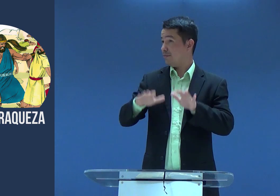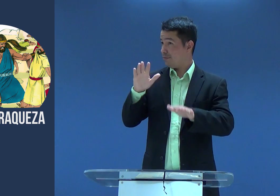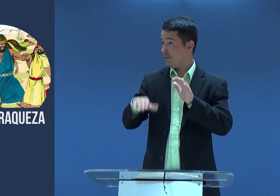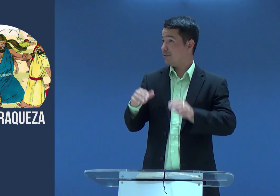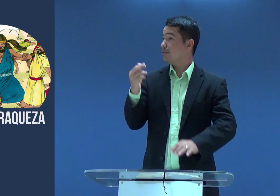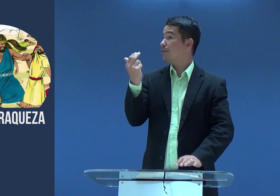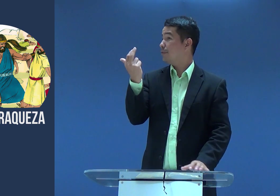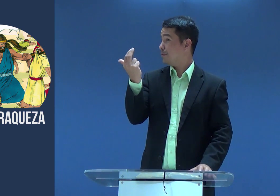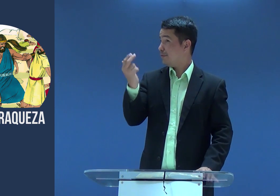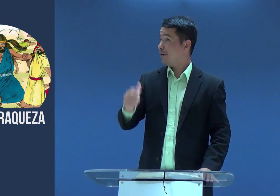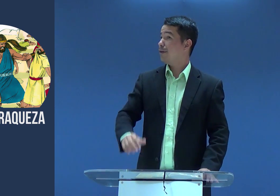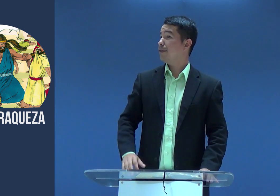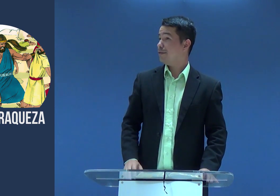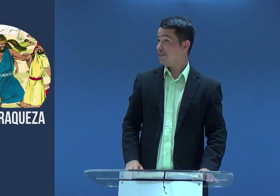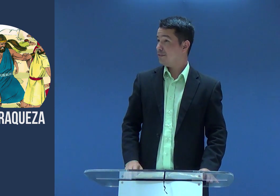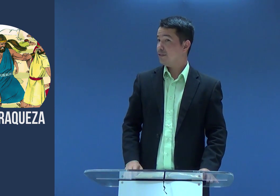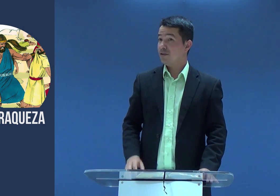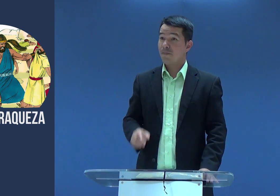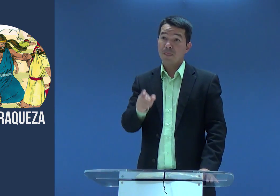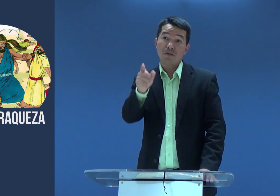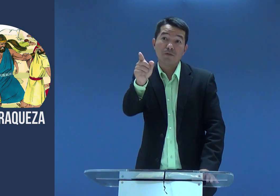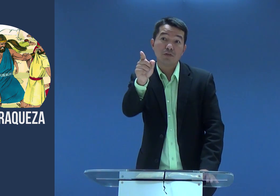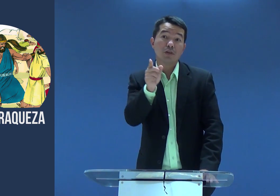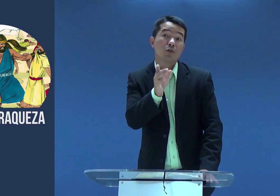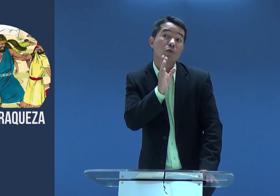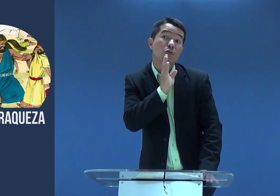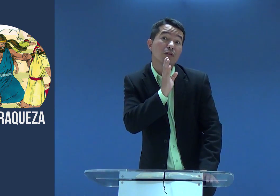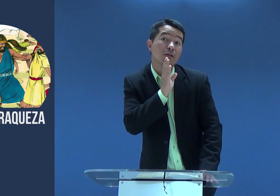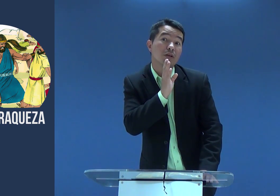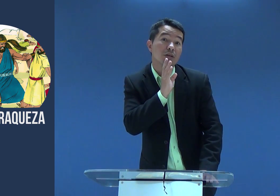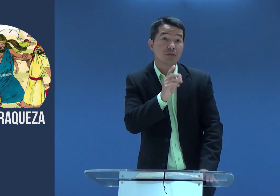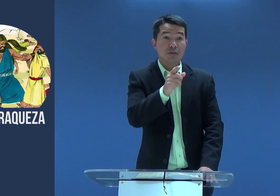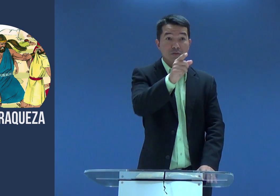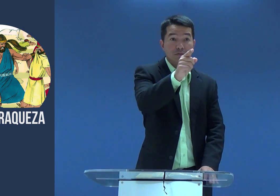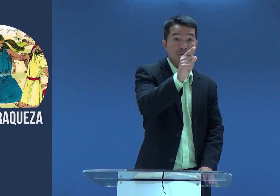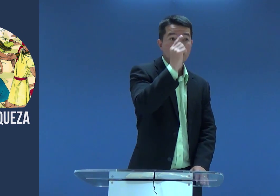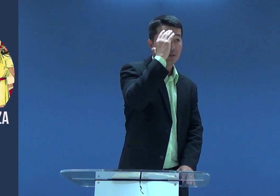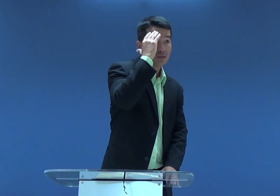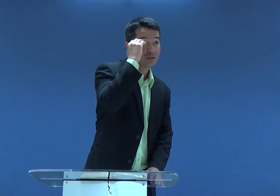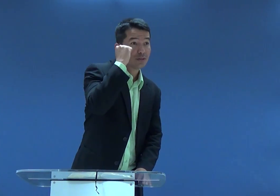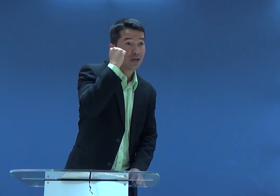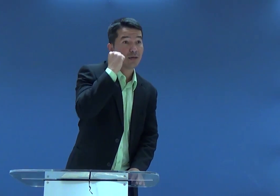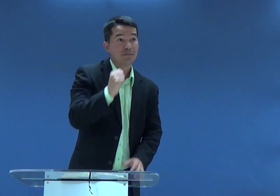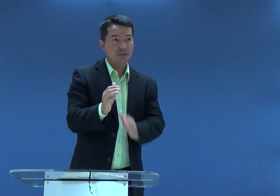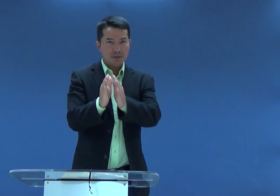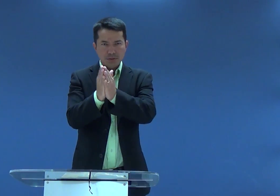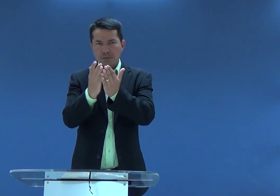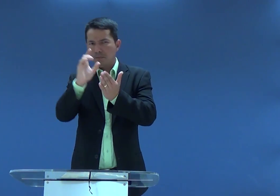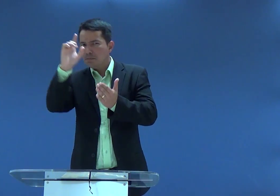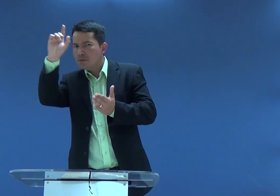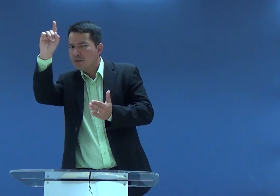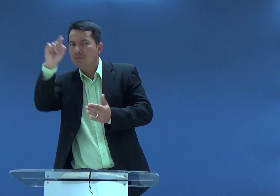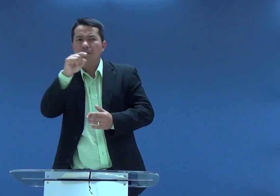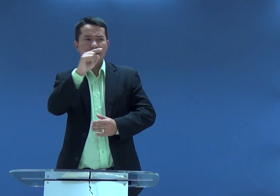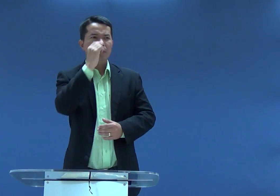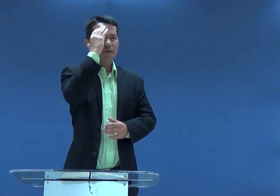Nós também somos, às vezes, somos dois de Sansão. Você conhece, você sabe,